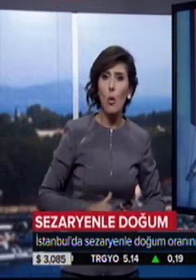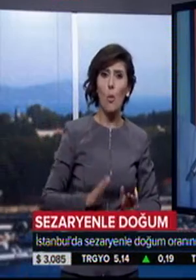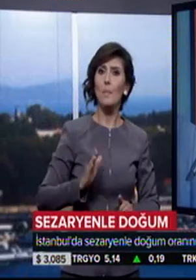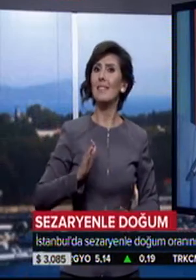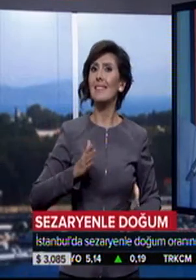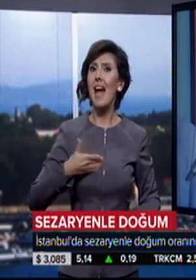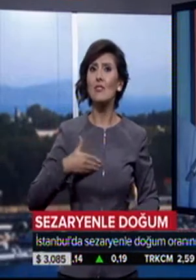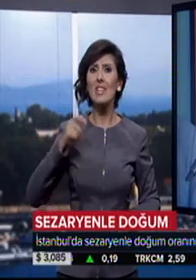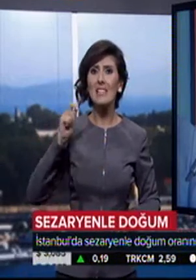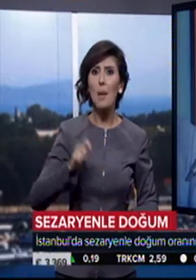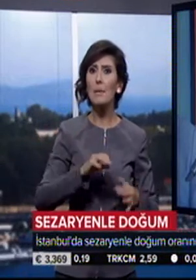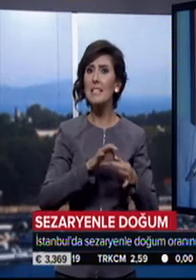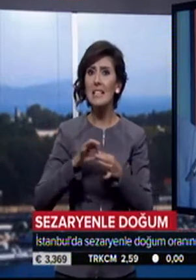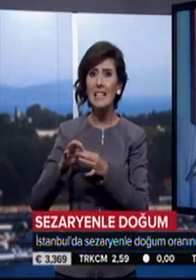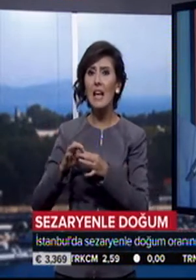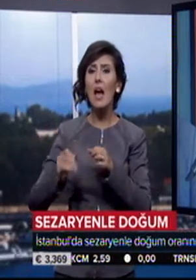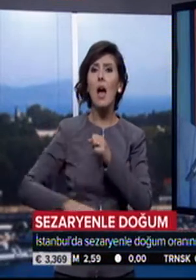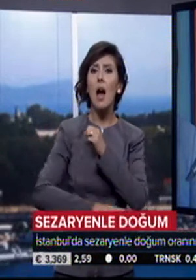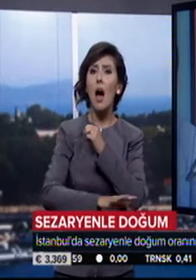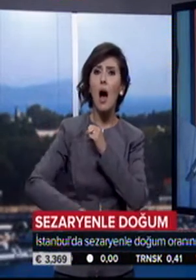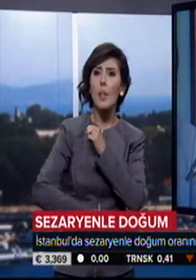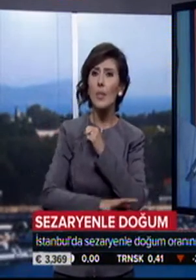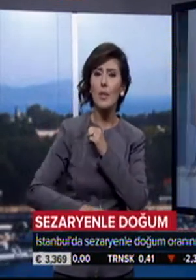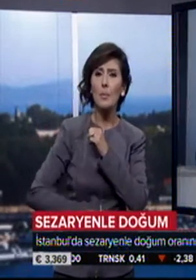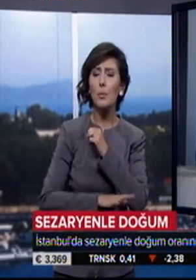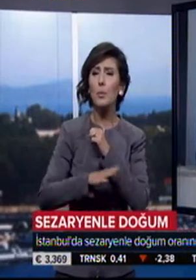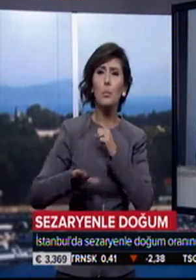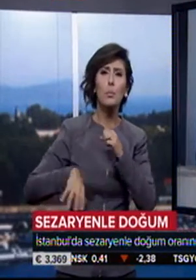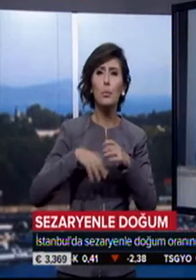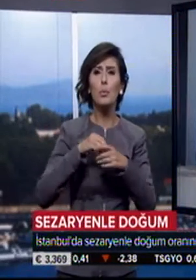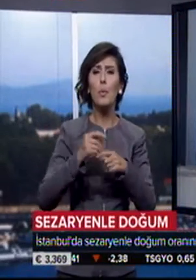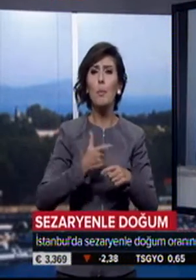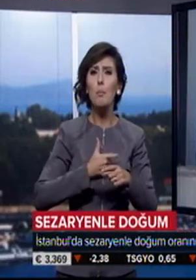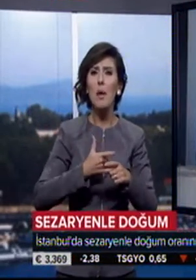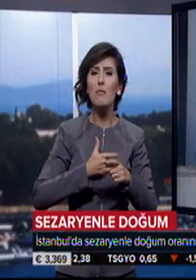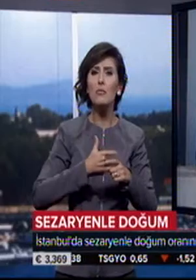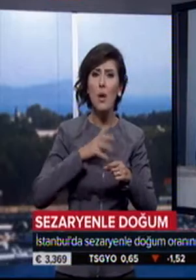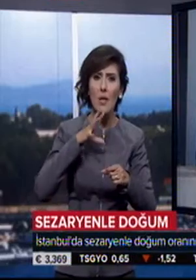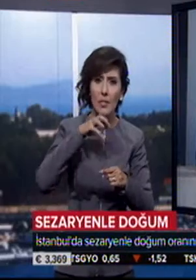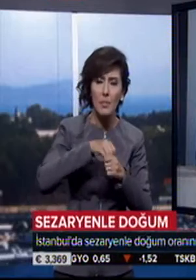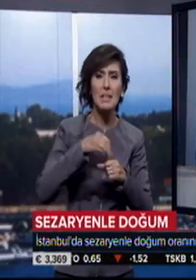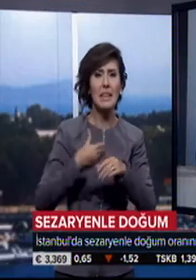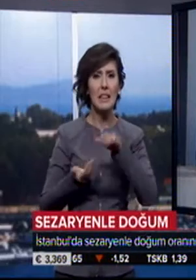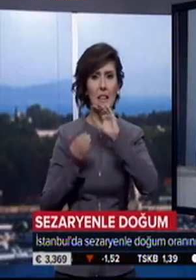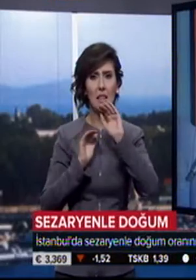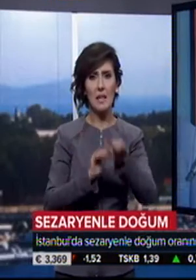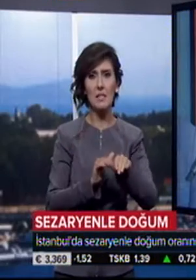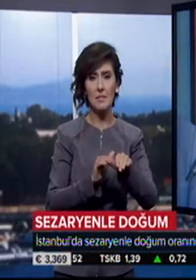tercihini yapmasıyla ilgili altyapıyı bütün mevzuatla dahil biz destekleyeceğiz. Sizden de